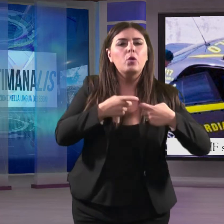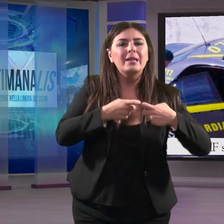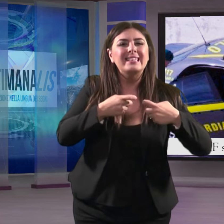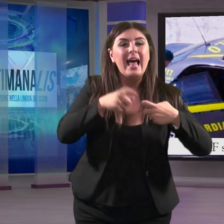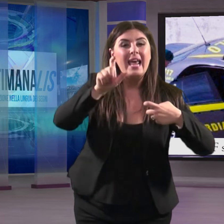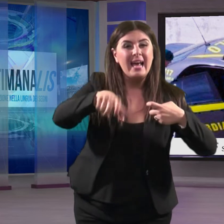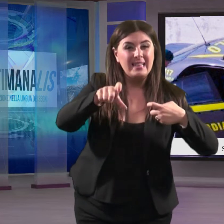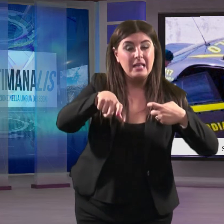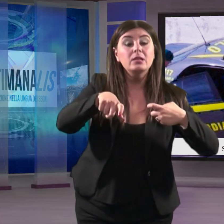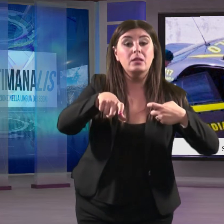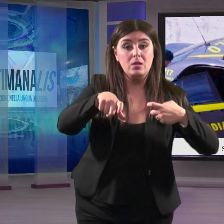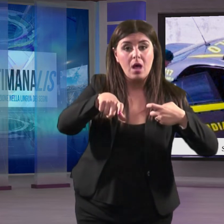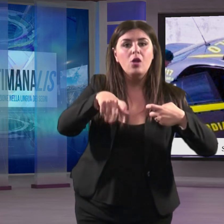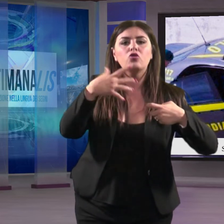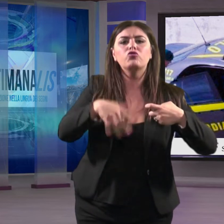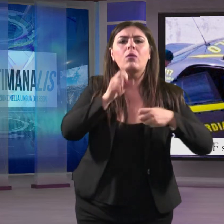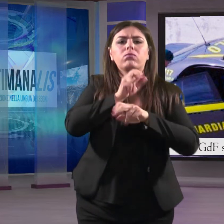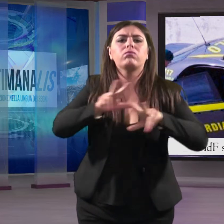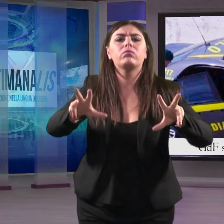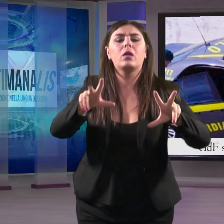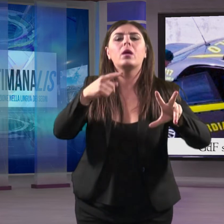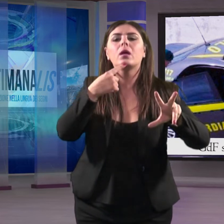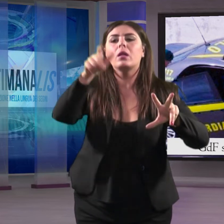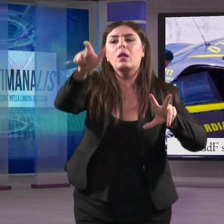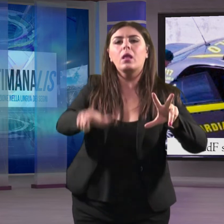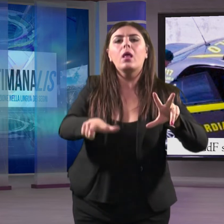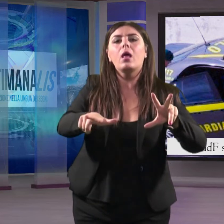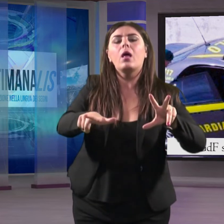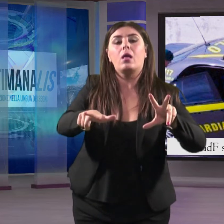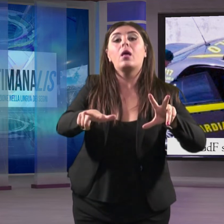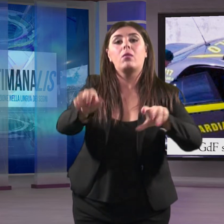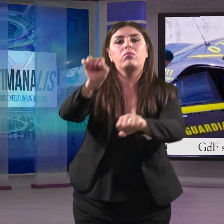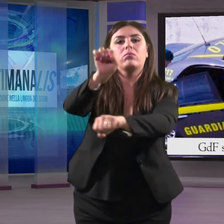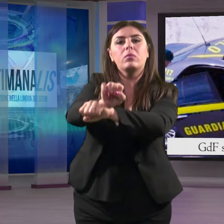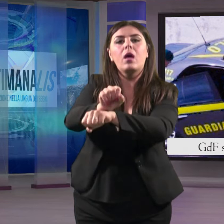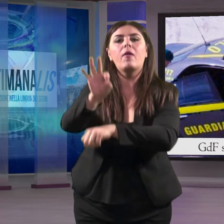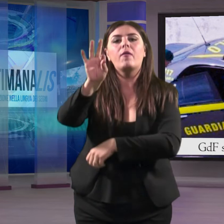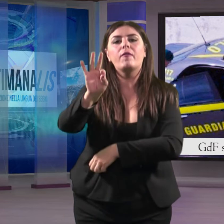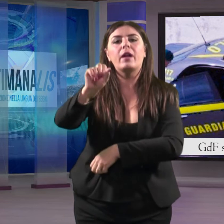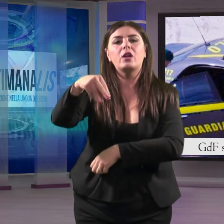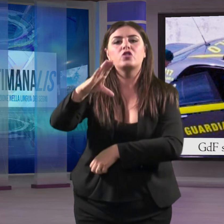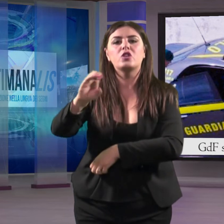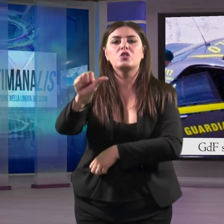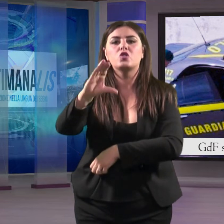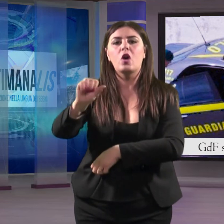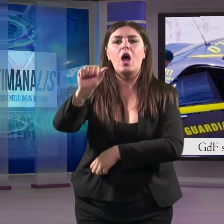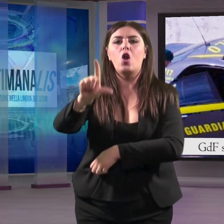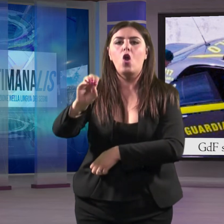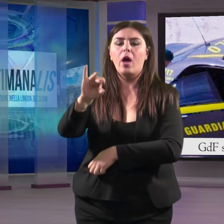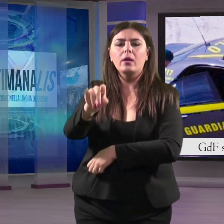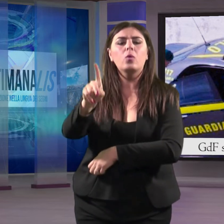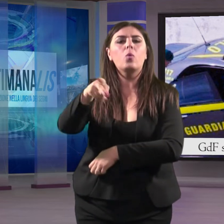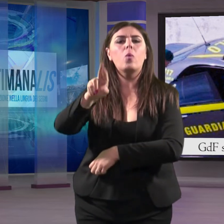Catanzaro è stato emesso nei confronti di Francesco Aloi, di Guardavalle, ritenuto